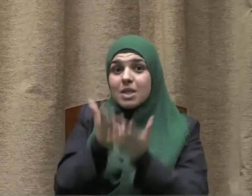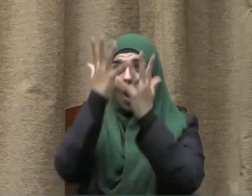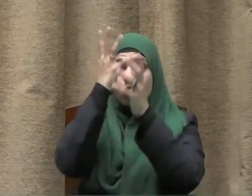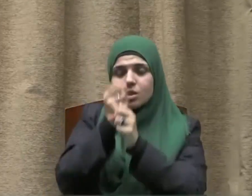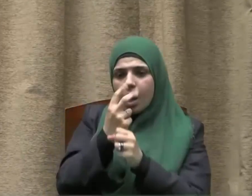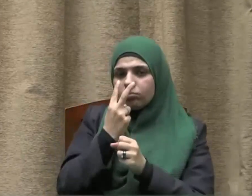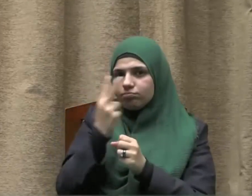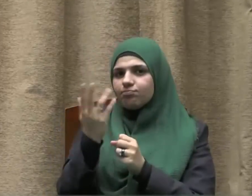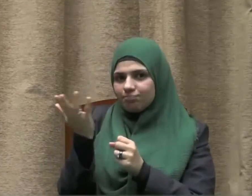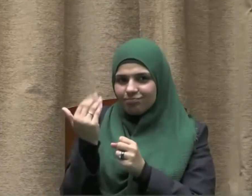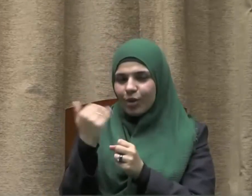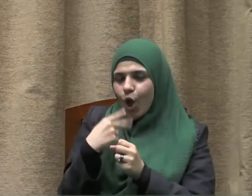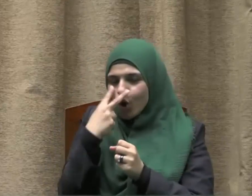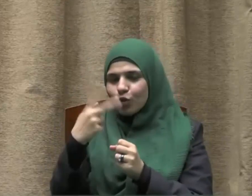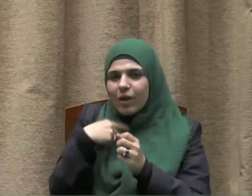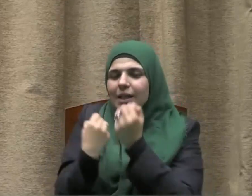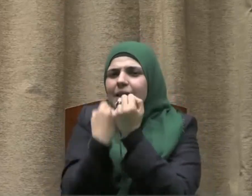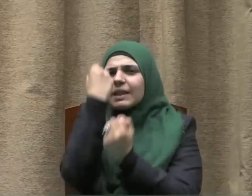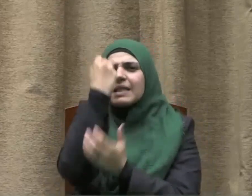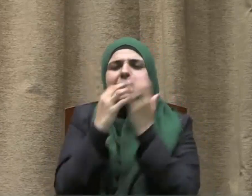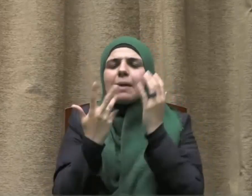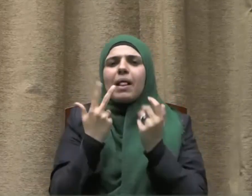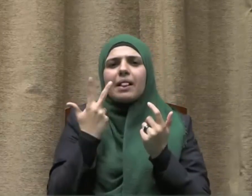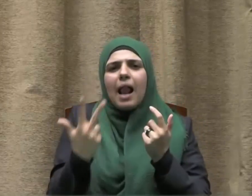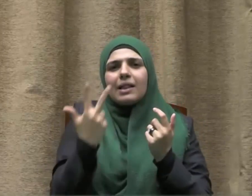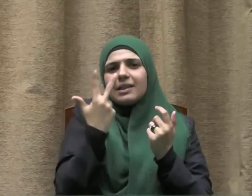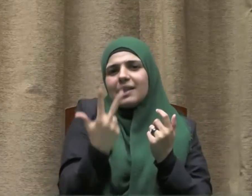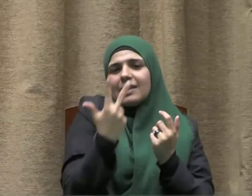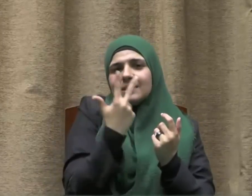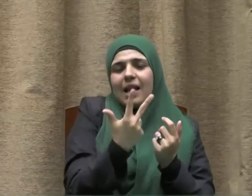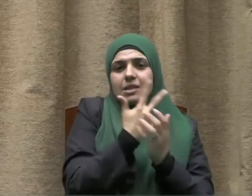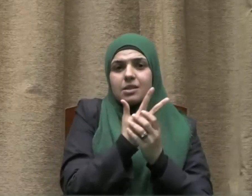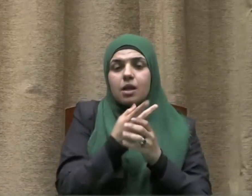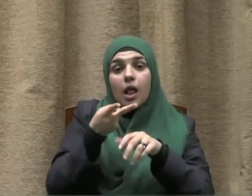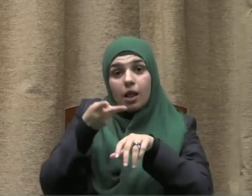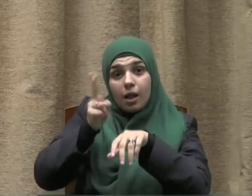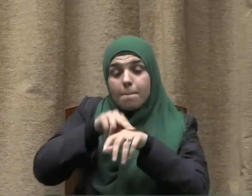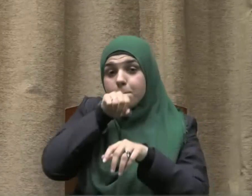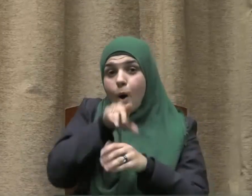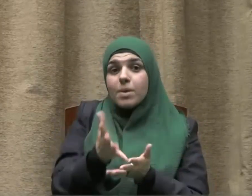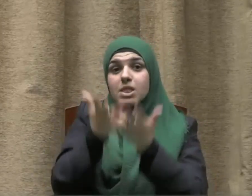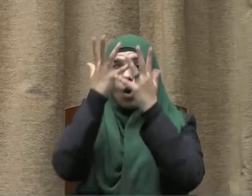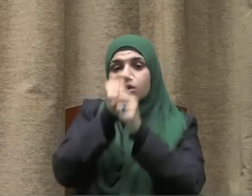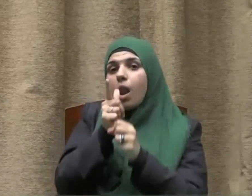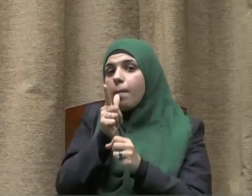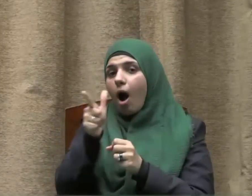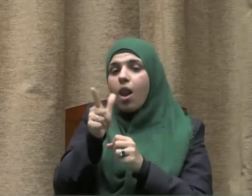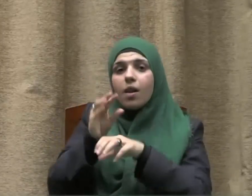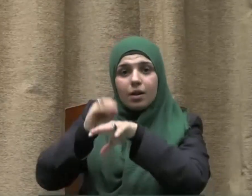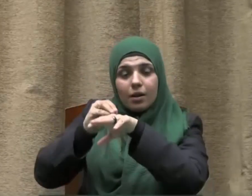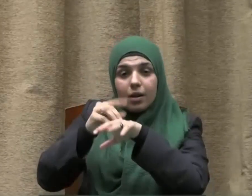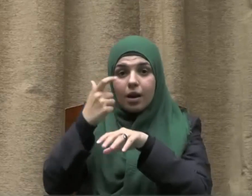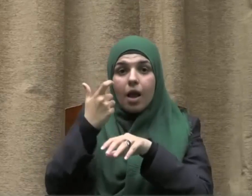عليه وسلم كيفية الوضوء ثلاثا ثلاثا ثم قال صلى الله عليه وسلم